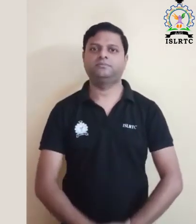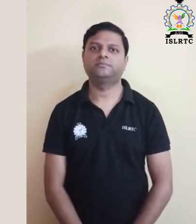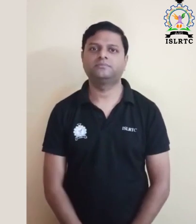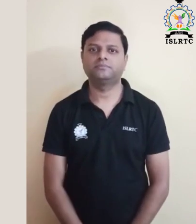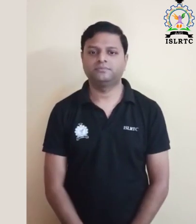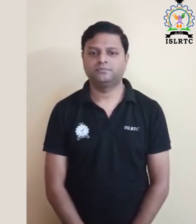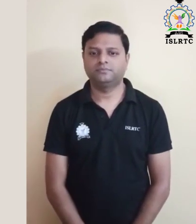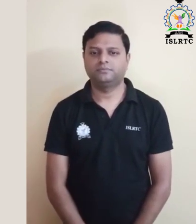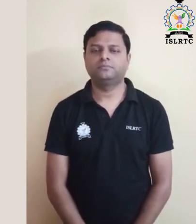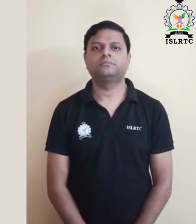ढखें